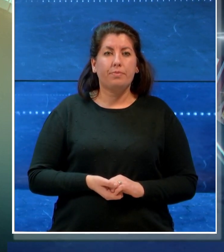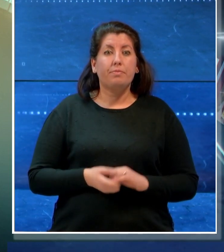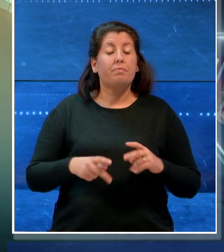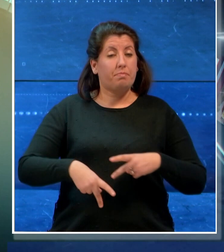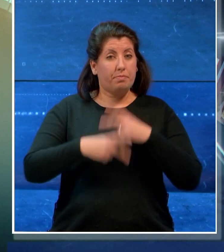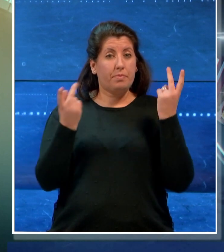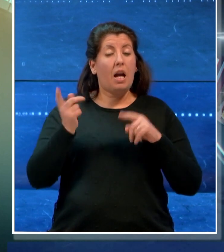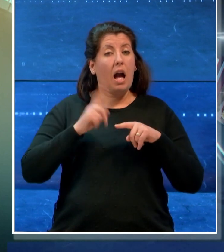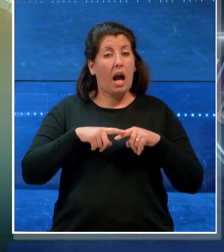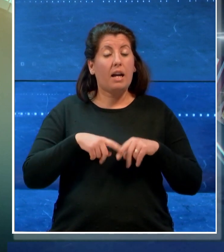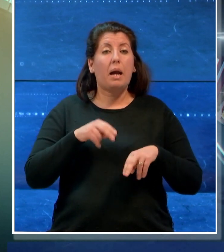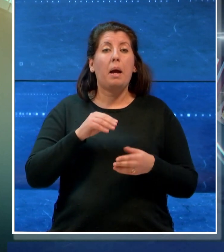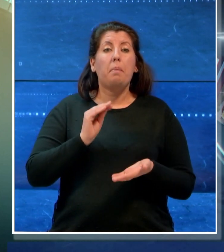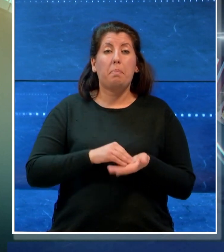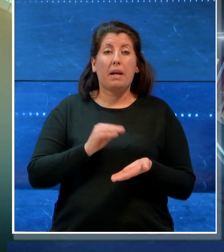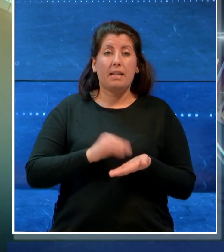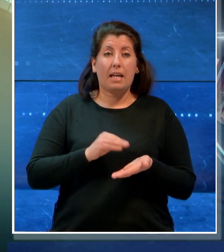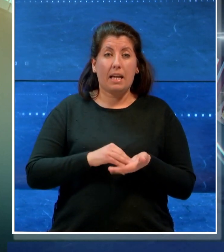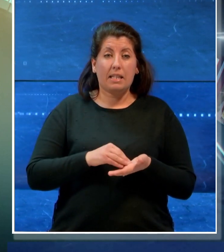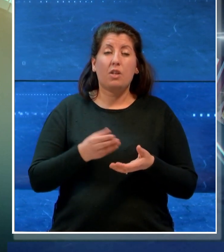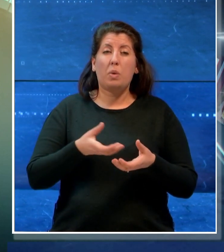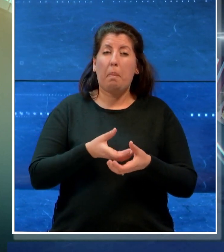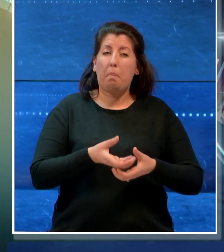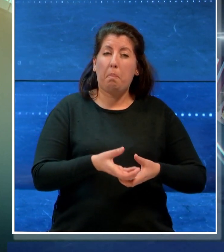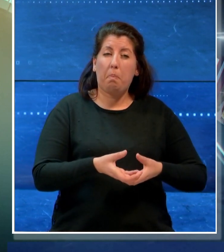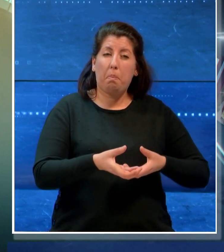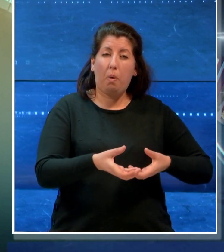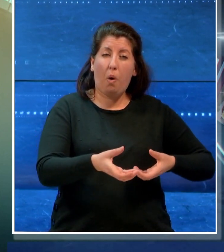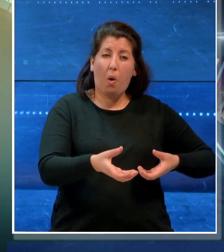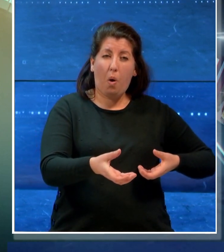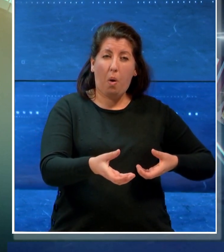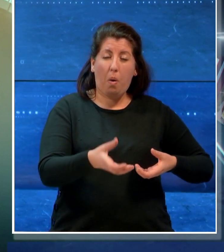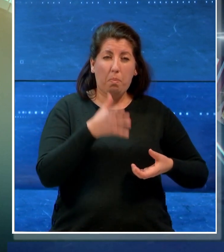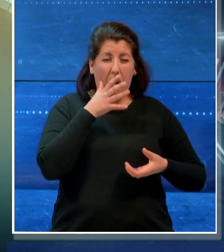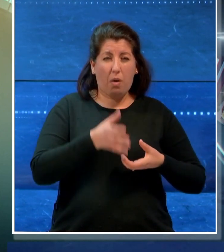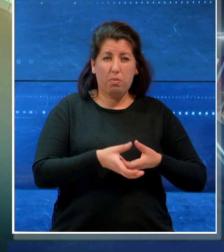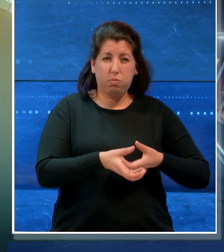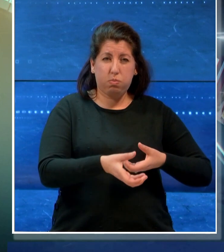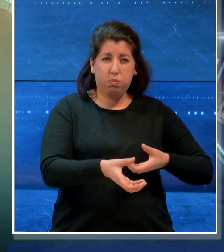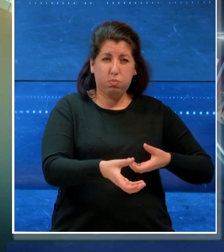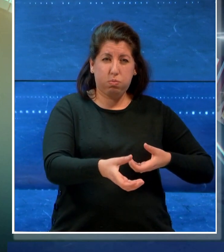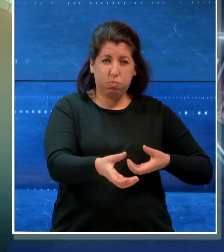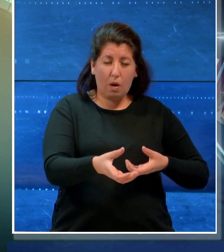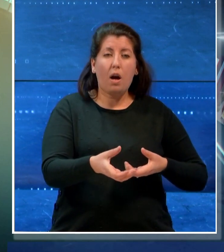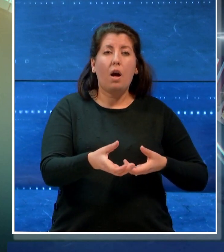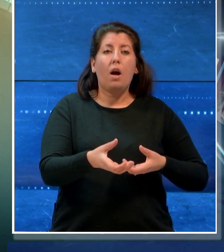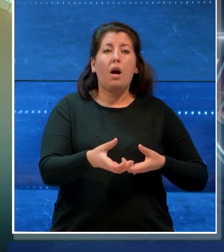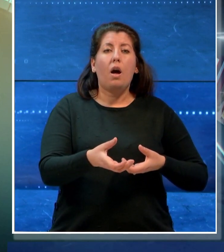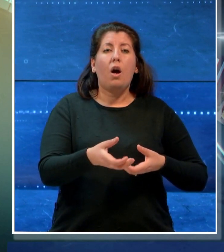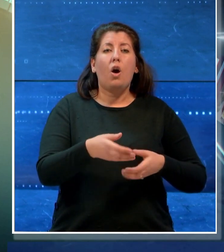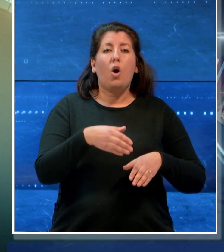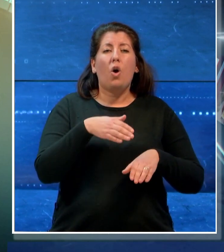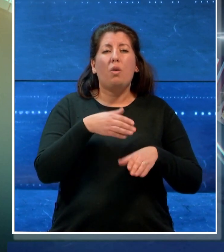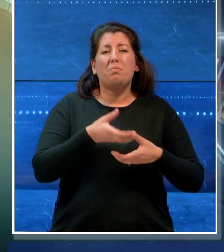la presenza di una idropompa sommersa adibita al travaso delle acque